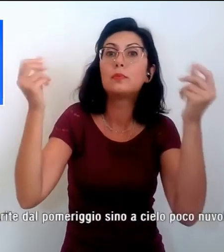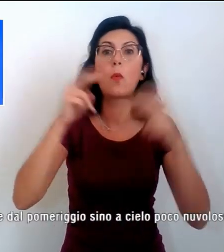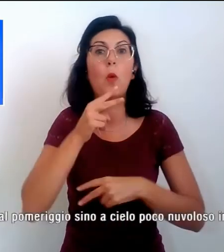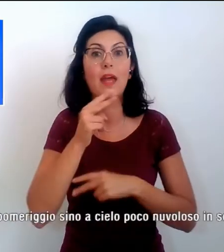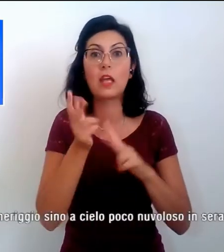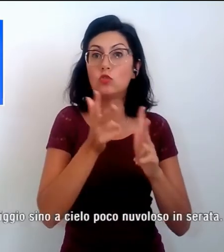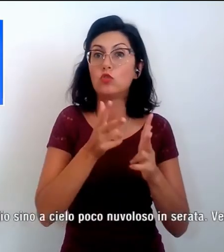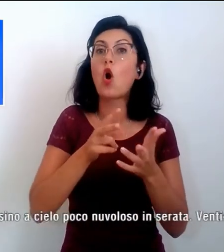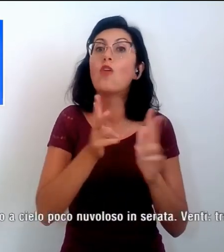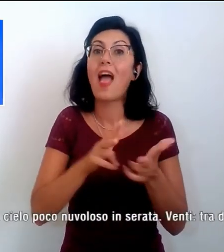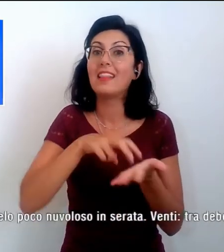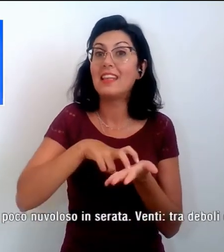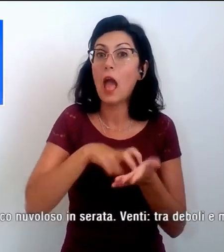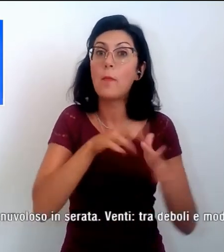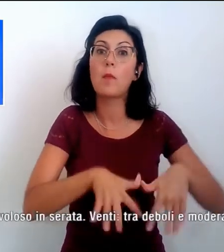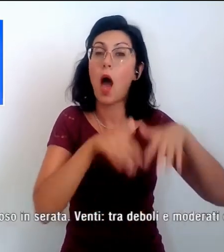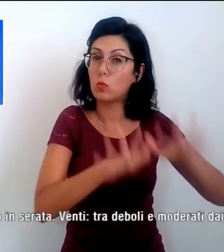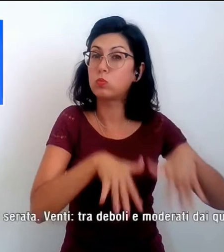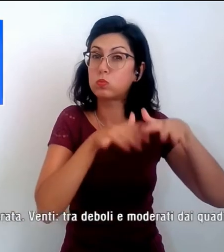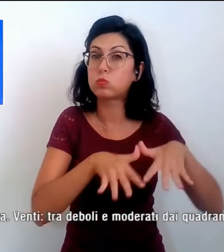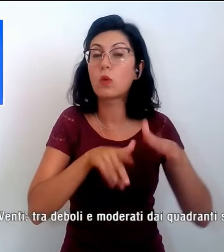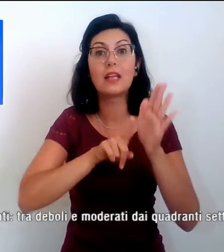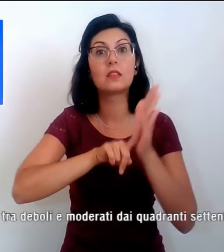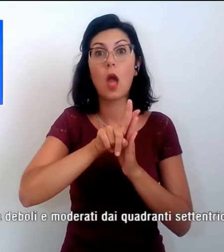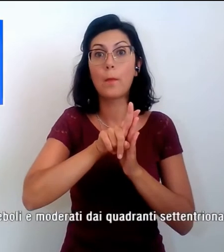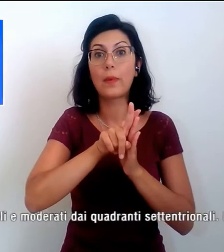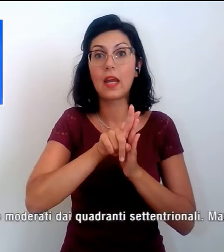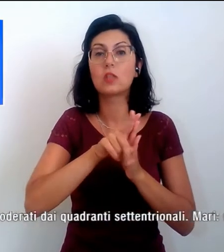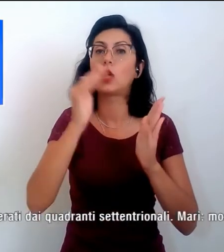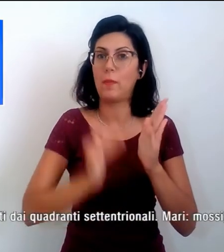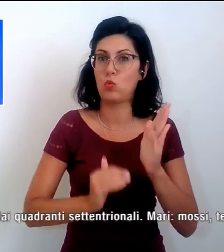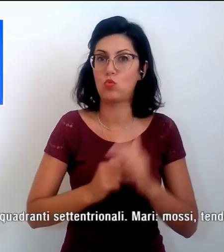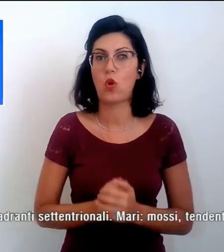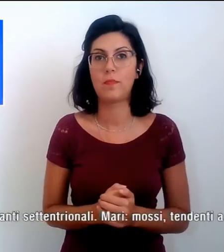deboli, i mari mossi, le temperature in diminuzione.